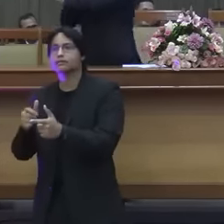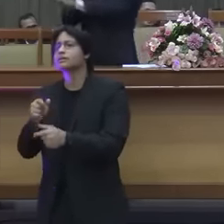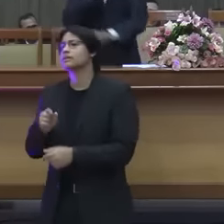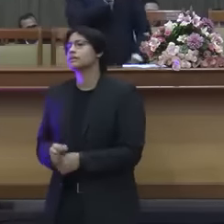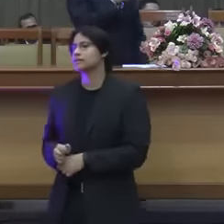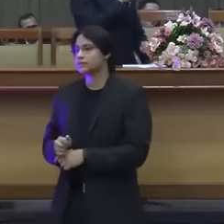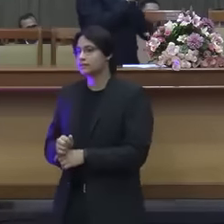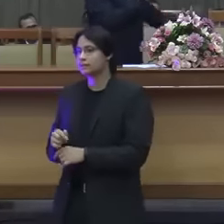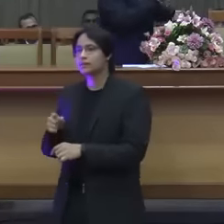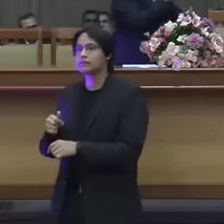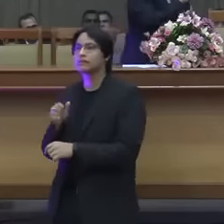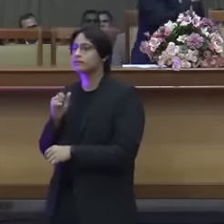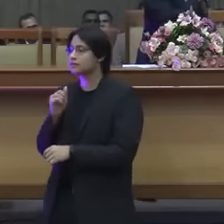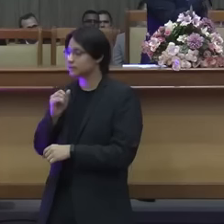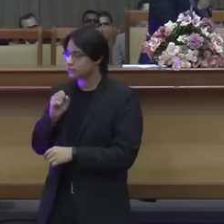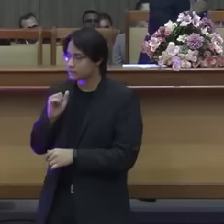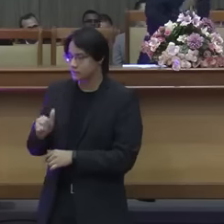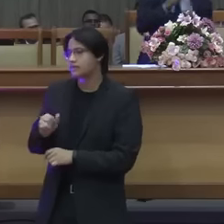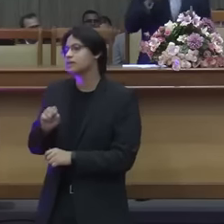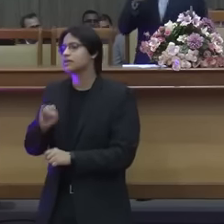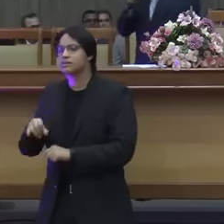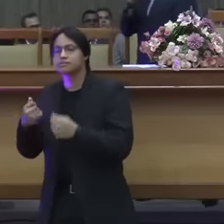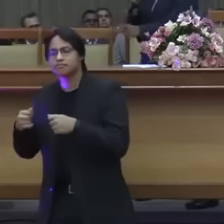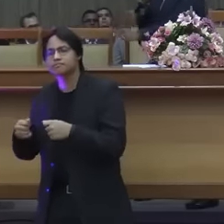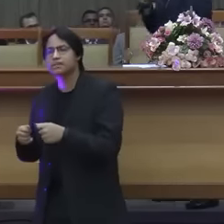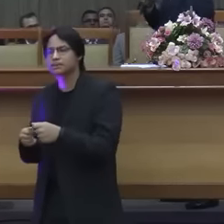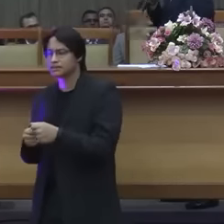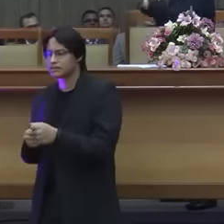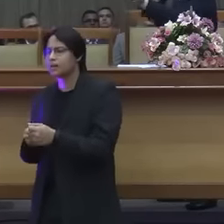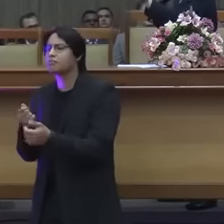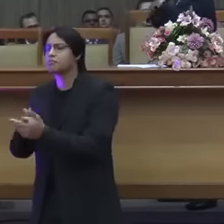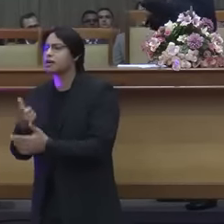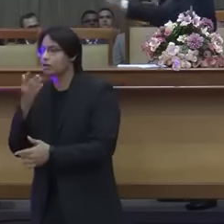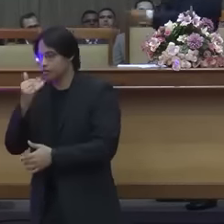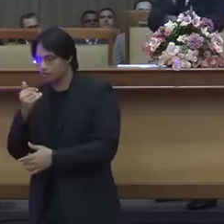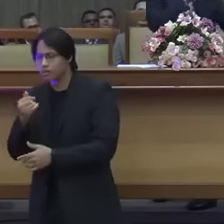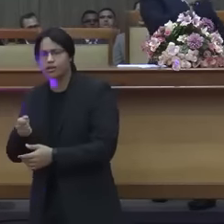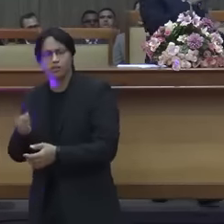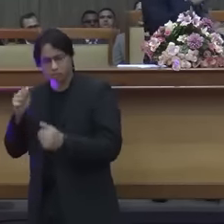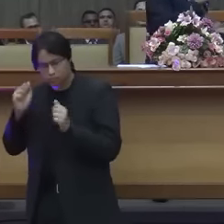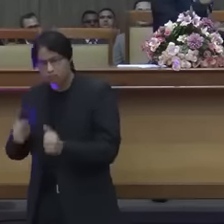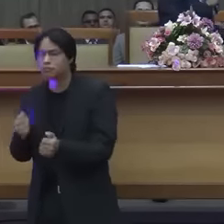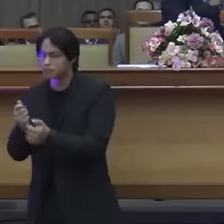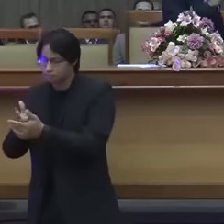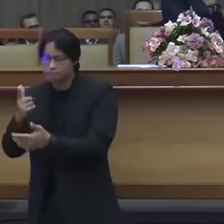põe na minha conta que eu vou pagar tudo aí Jesus olhou quem é o próximo